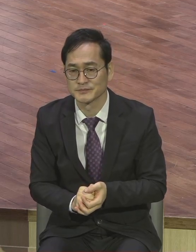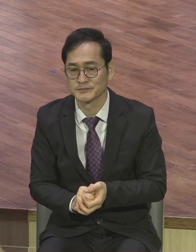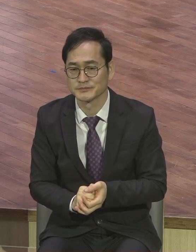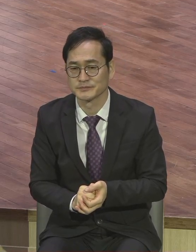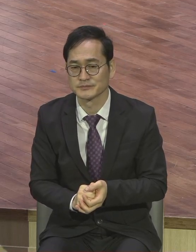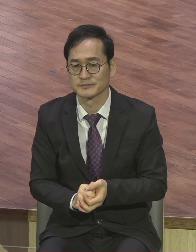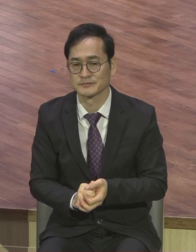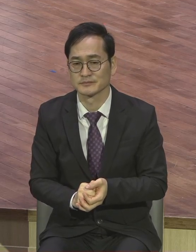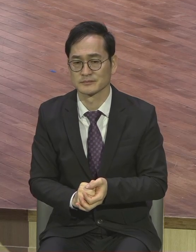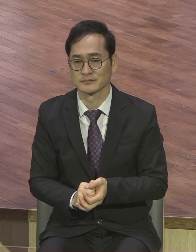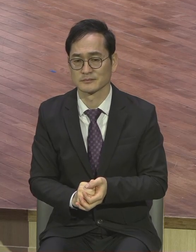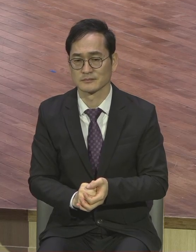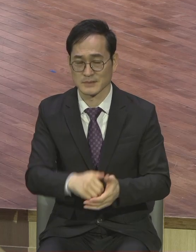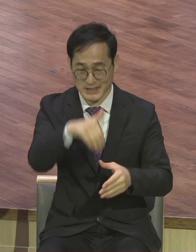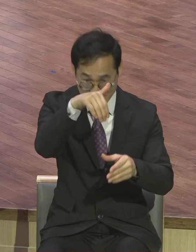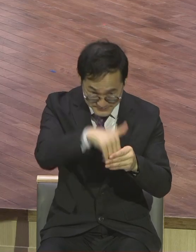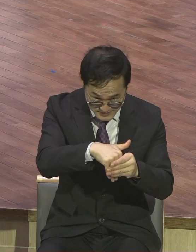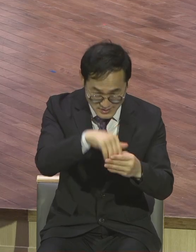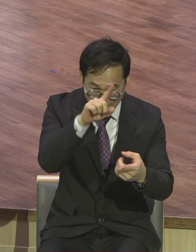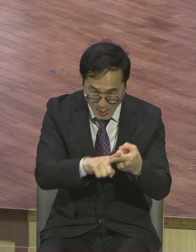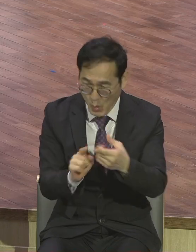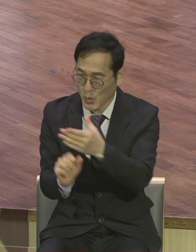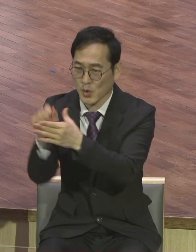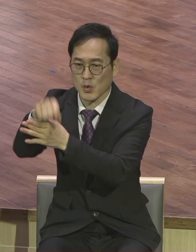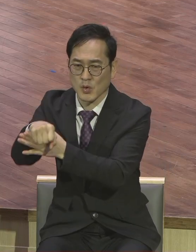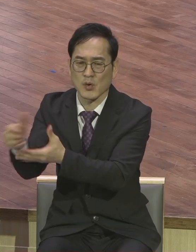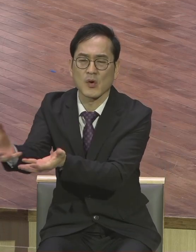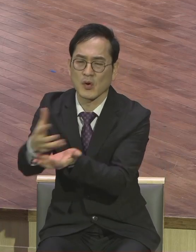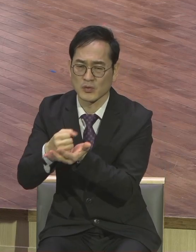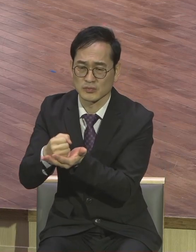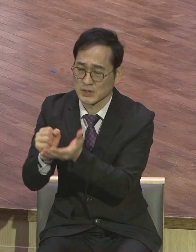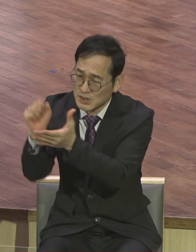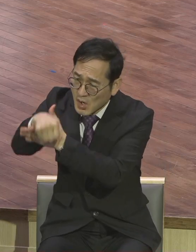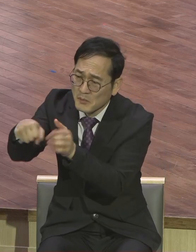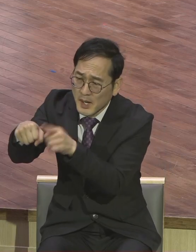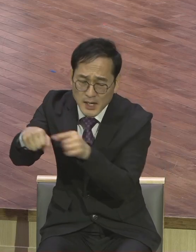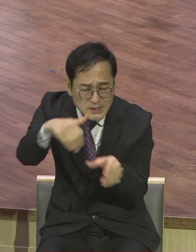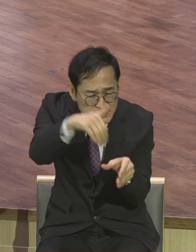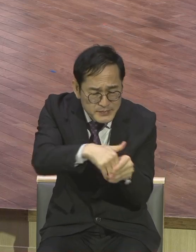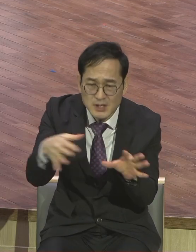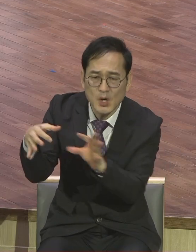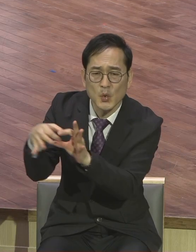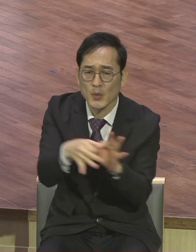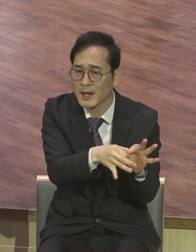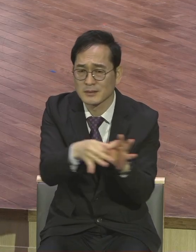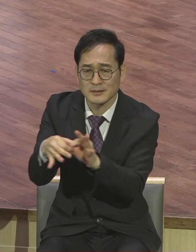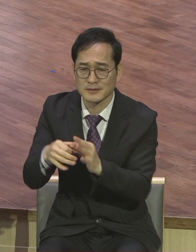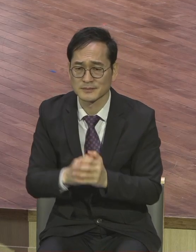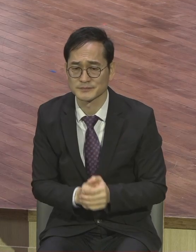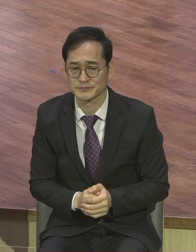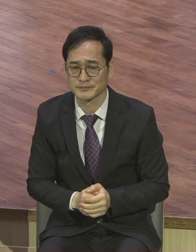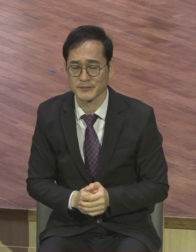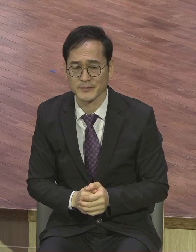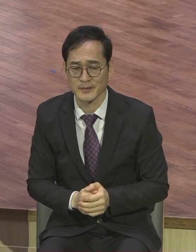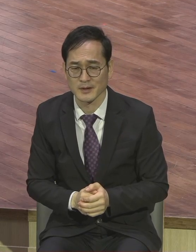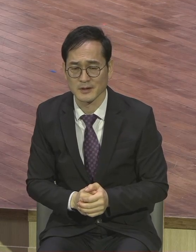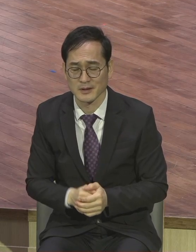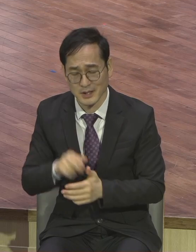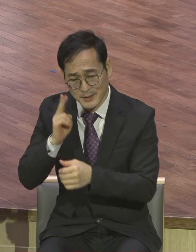심고 거두는 원리예요. 사도 바울이 특히 우리가 아무것도 심지 아니하고 뭔가 기대하는